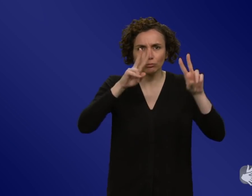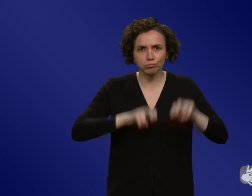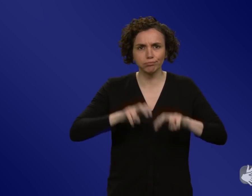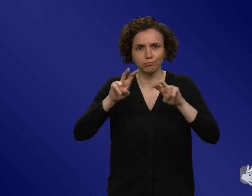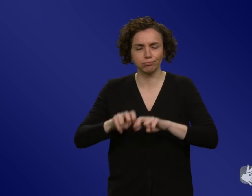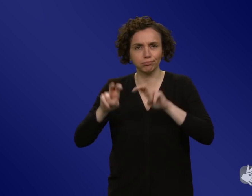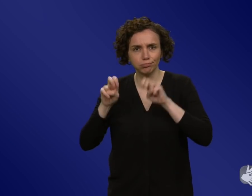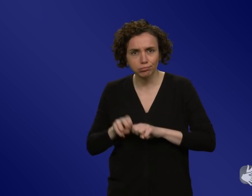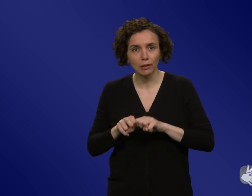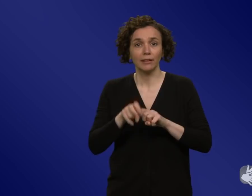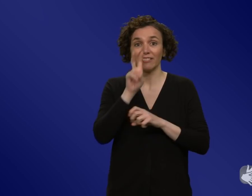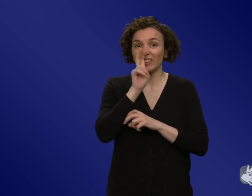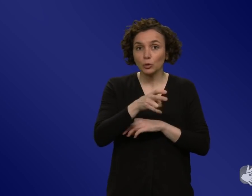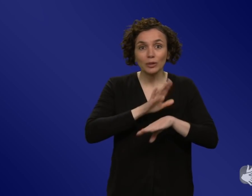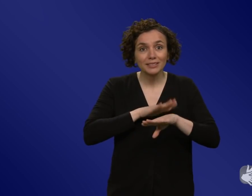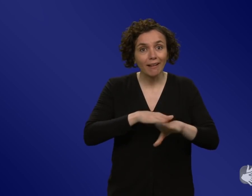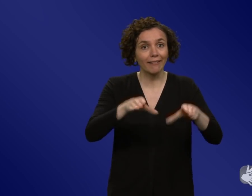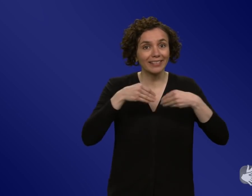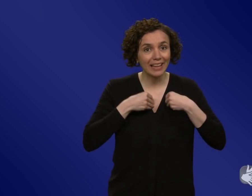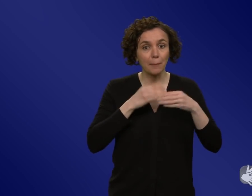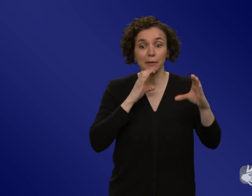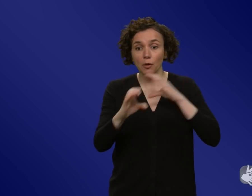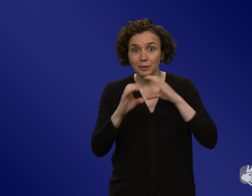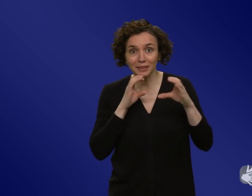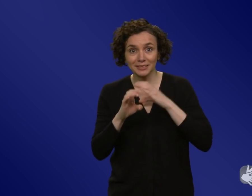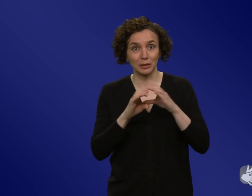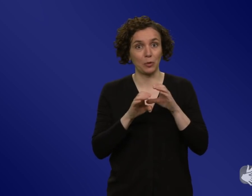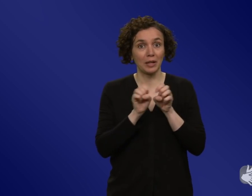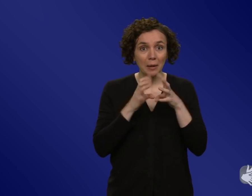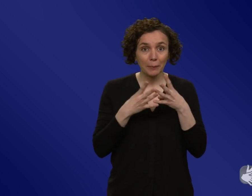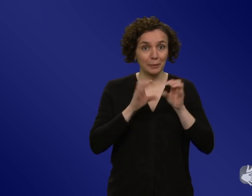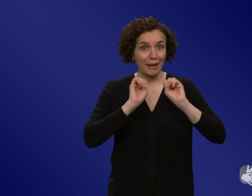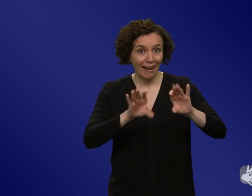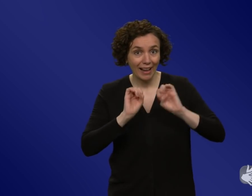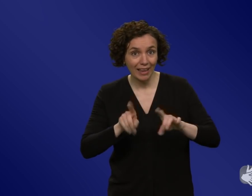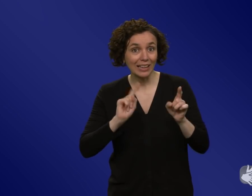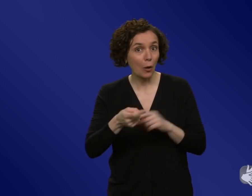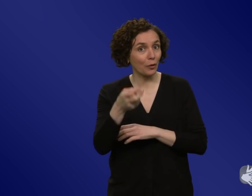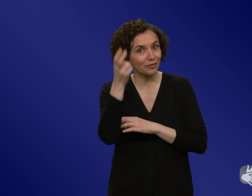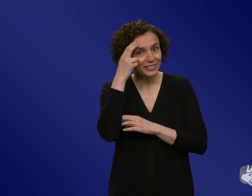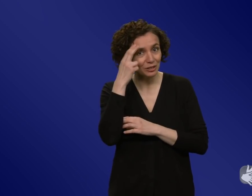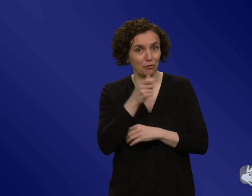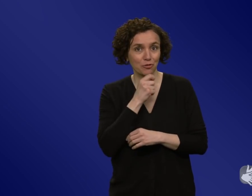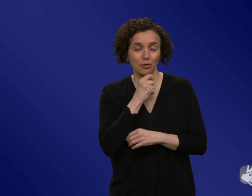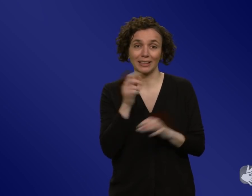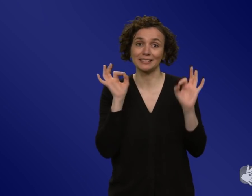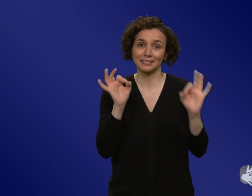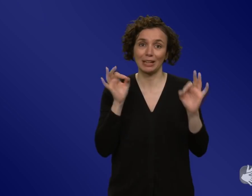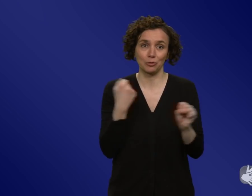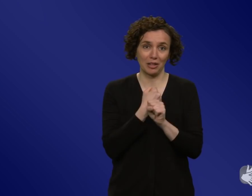erklären. Und genauso haben auch sehr viele Wissenschaftsjournalisten einen wahnsinnig guten Job gemacht. Und wie man hier auch sicher nennen muss, ist das